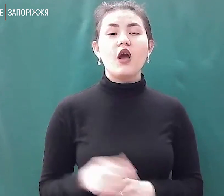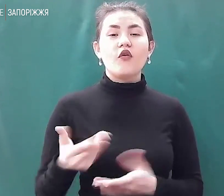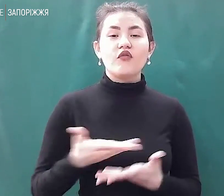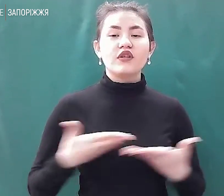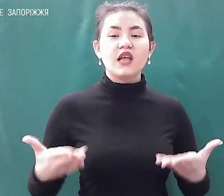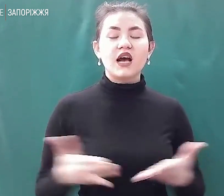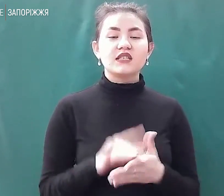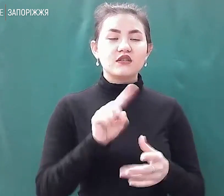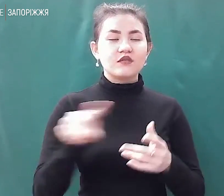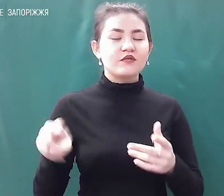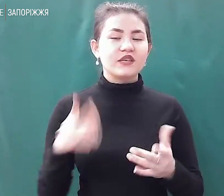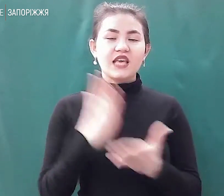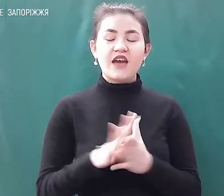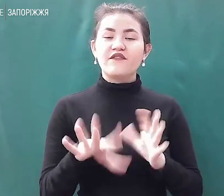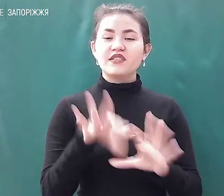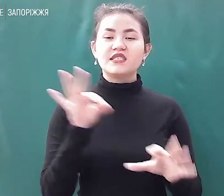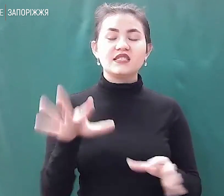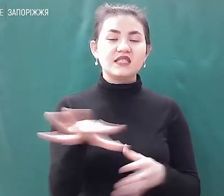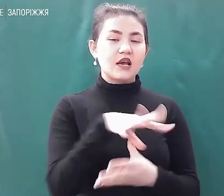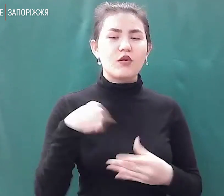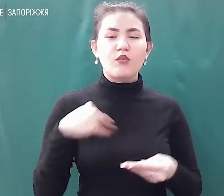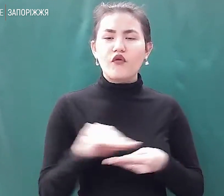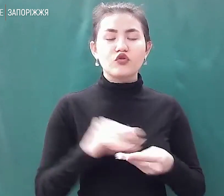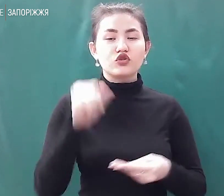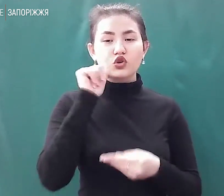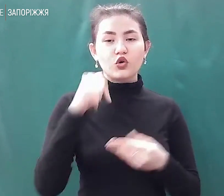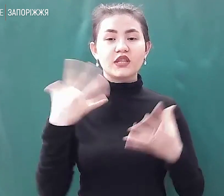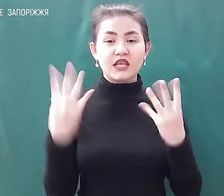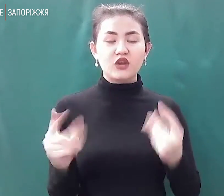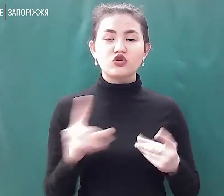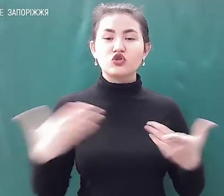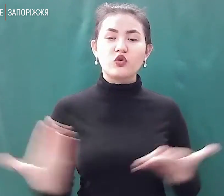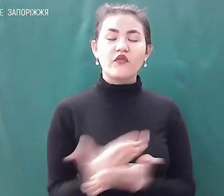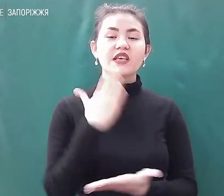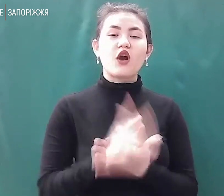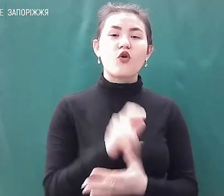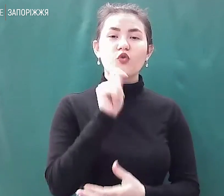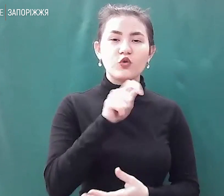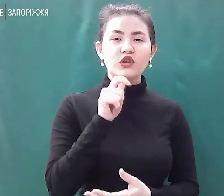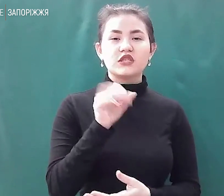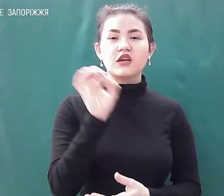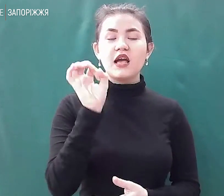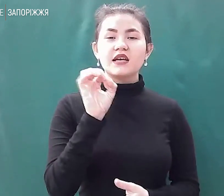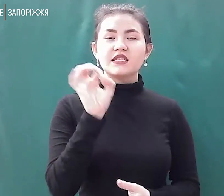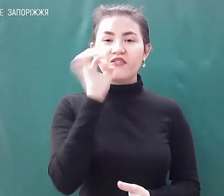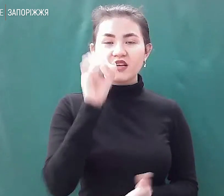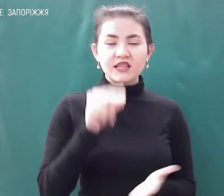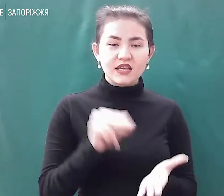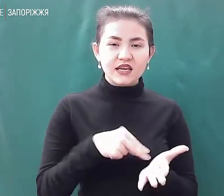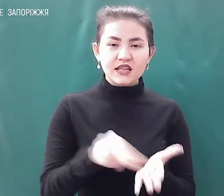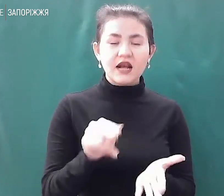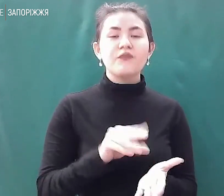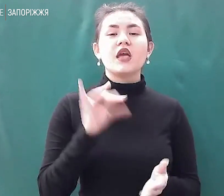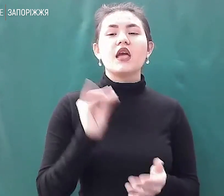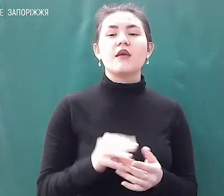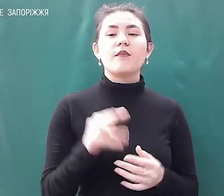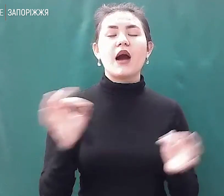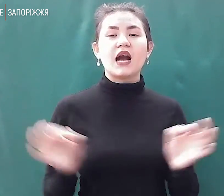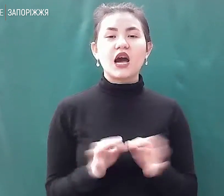все. Ми не повторюємося. Щодня щось нове. Є і курка, і свинина. Все є. Макарони, каші. Частину людей ходуємо тут. Хто